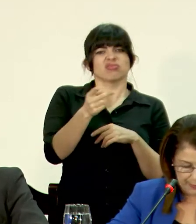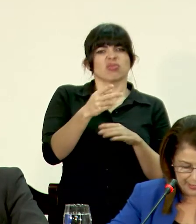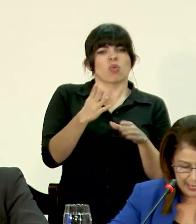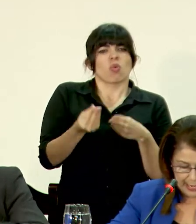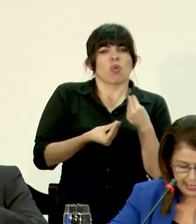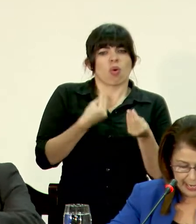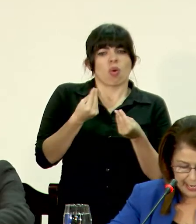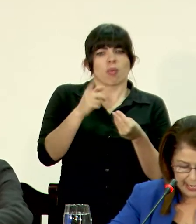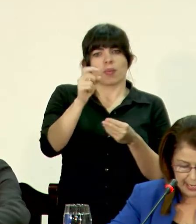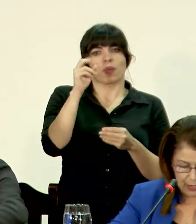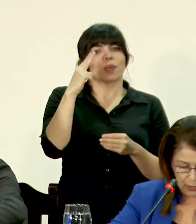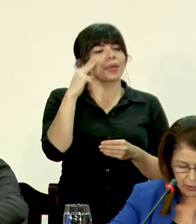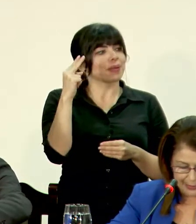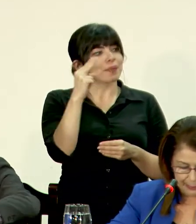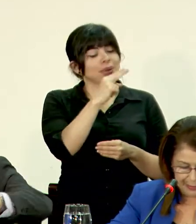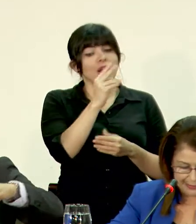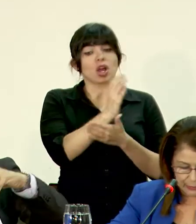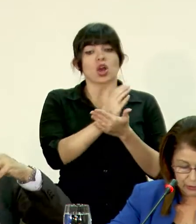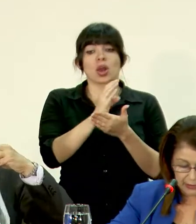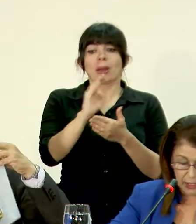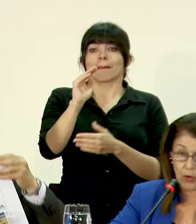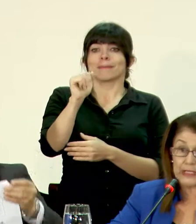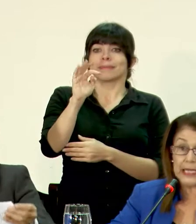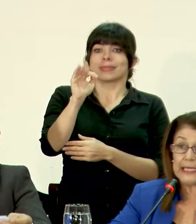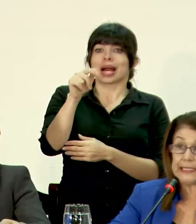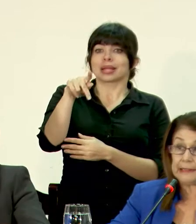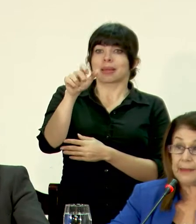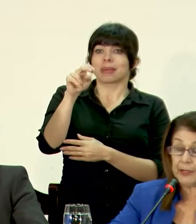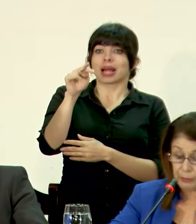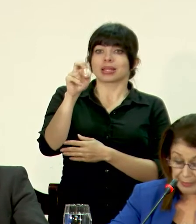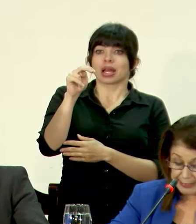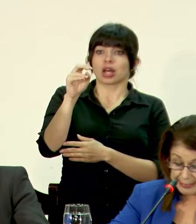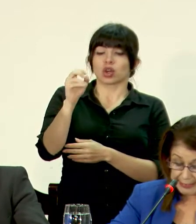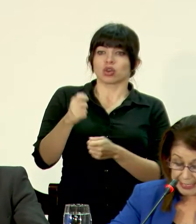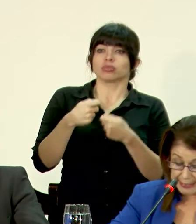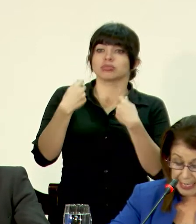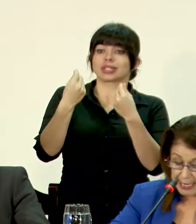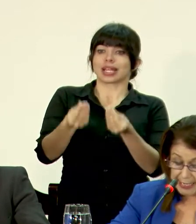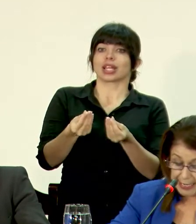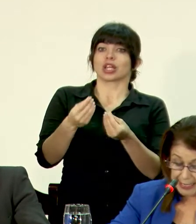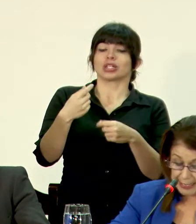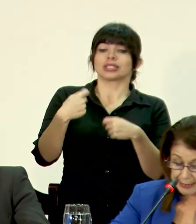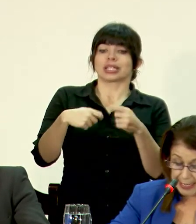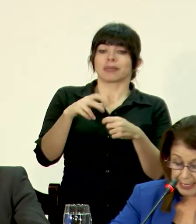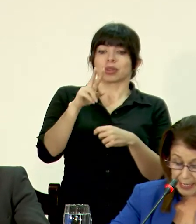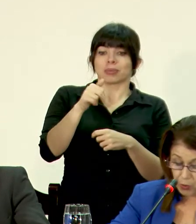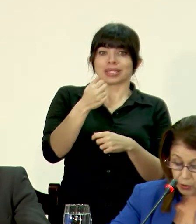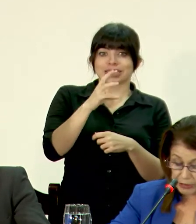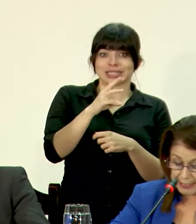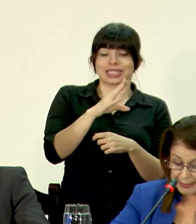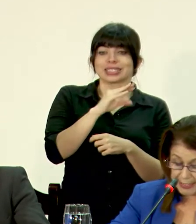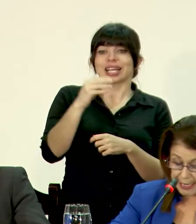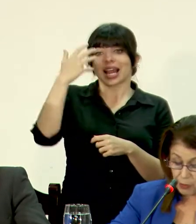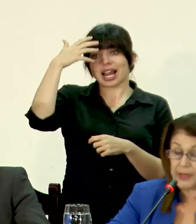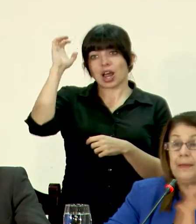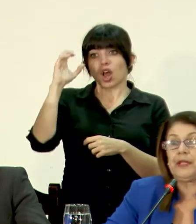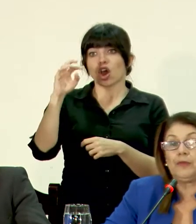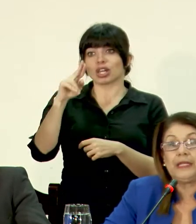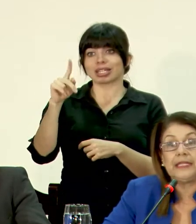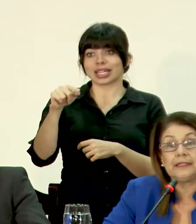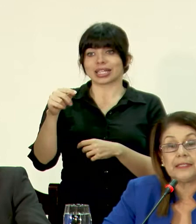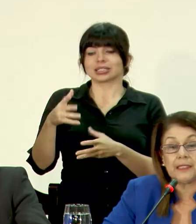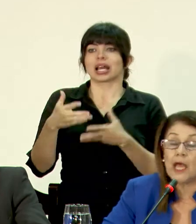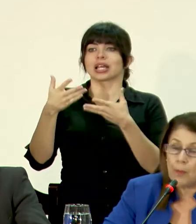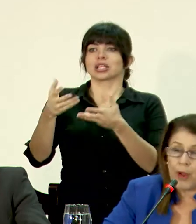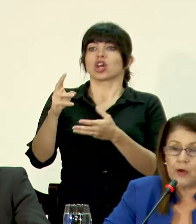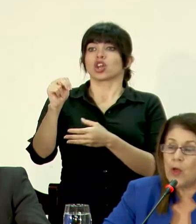Ustedes pueden ver que el Colegio Mateplata nos entregó en septiembre de 2016 y el de León Cortés en noviembre